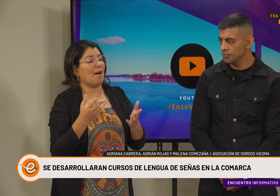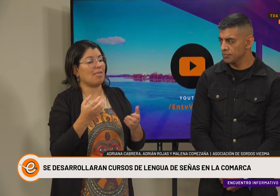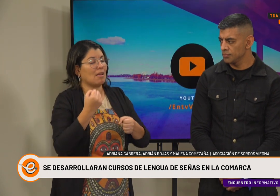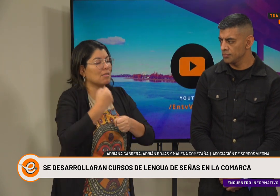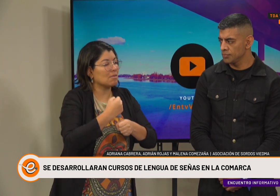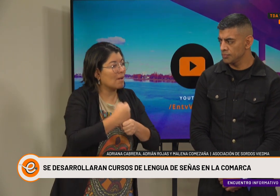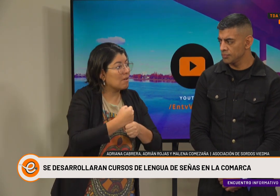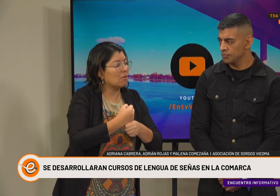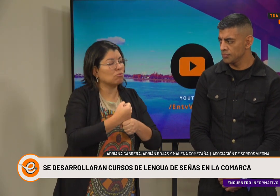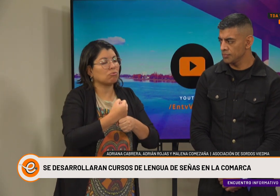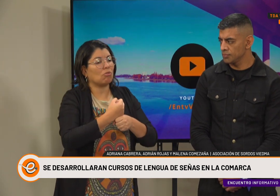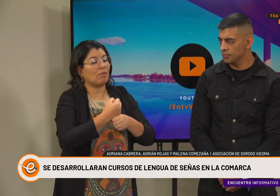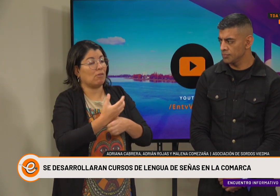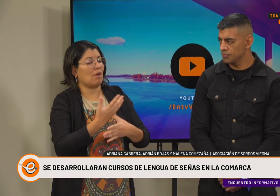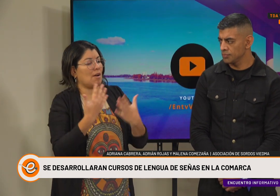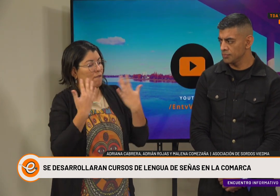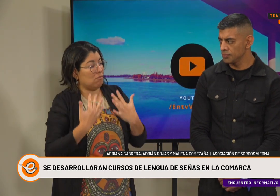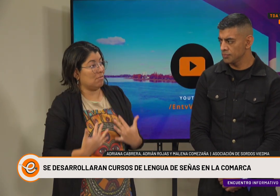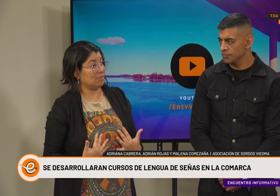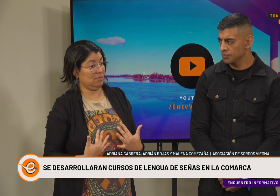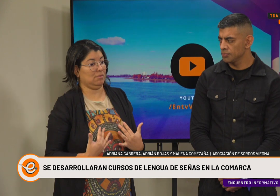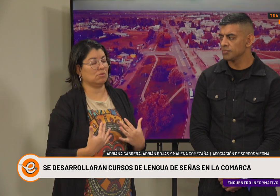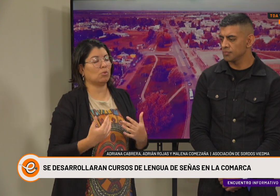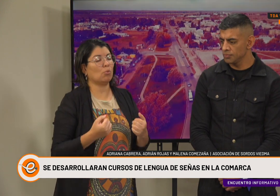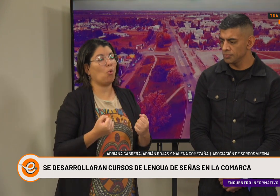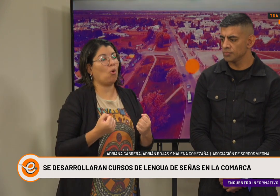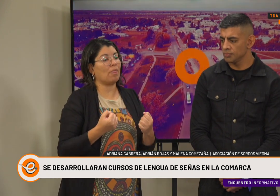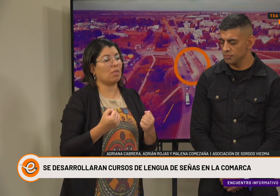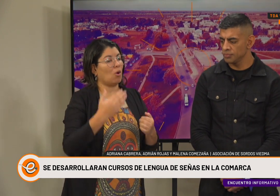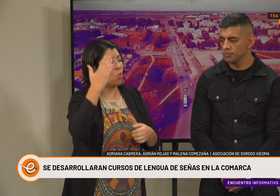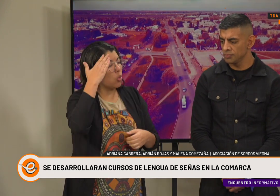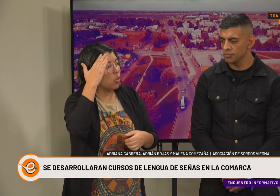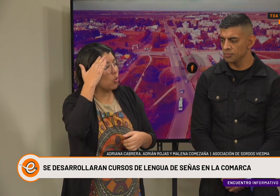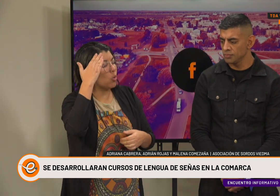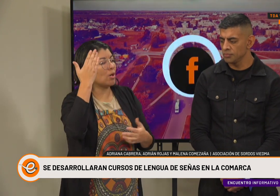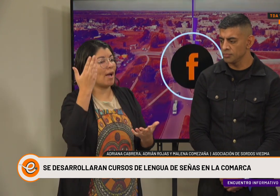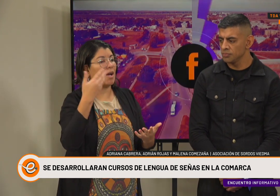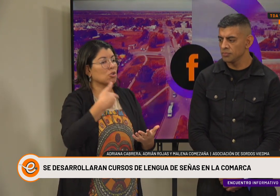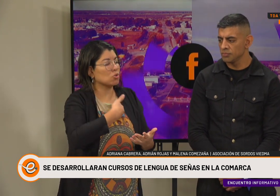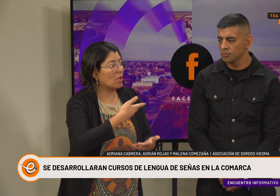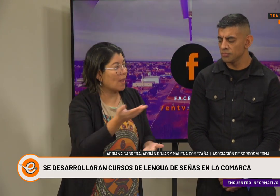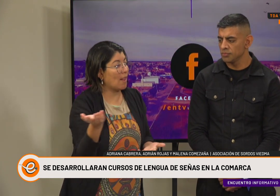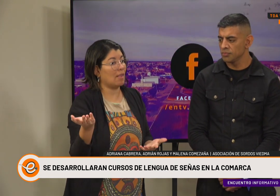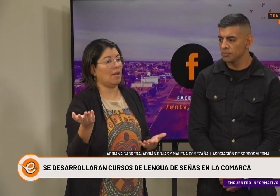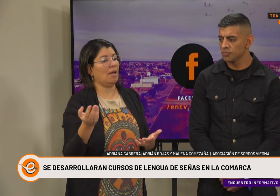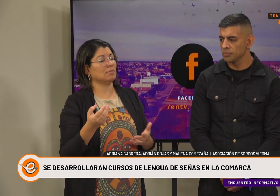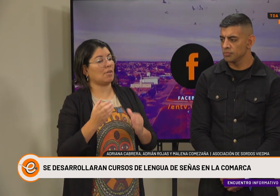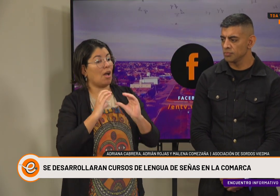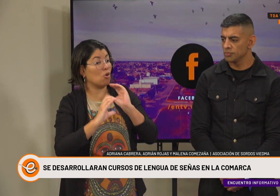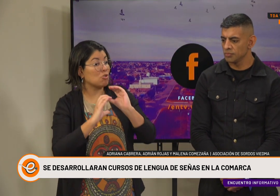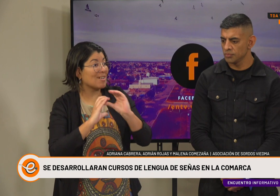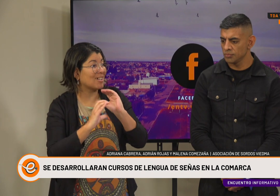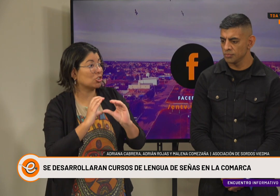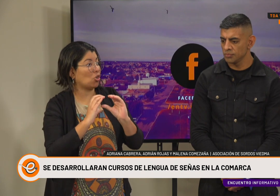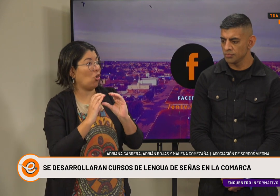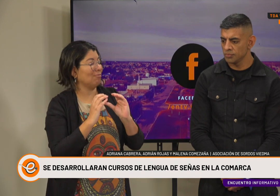Los temas del trabajo, la formación, la cultura, todo